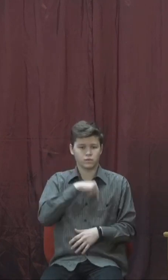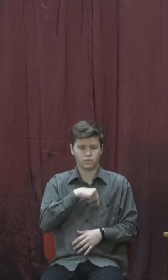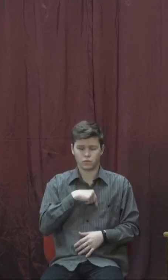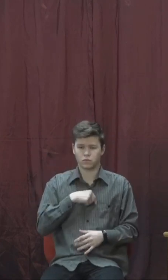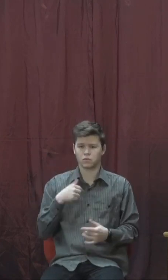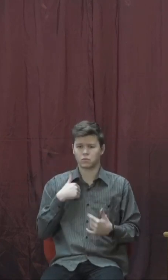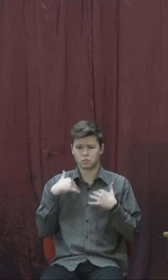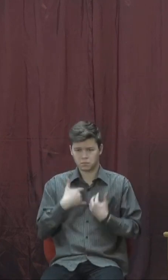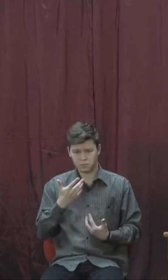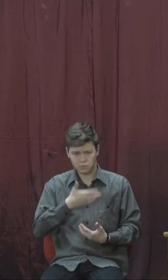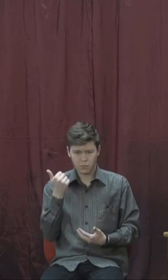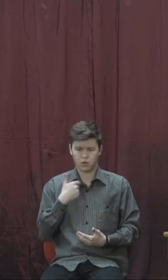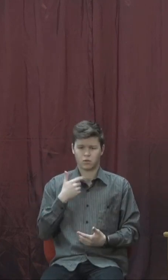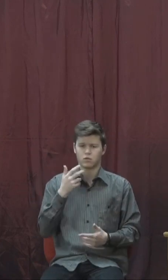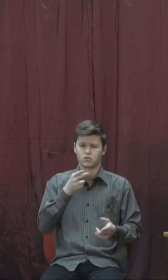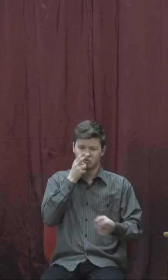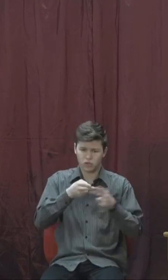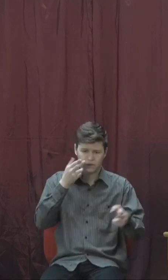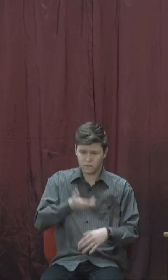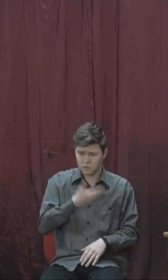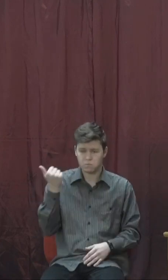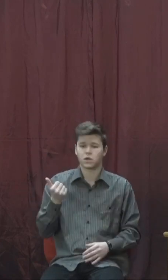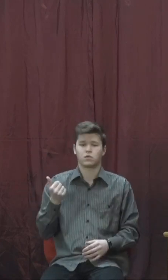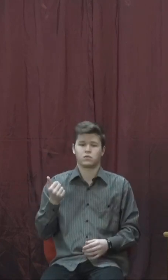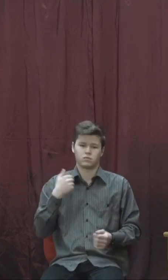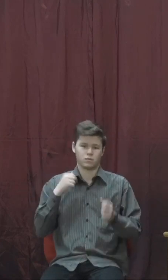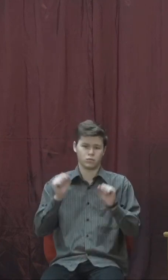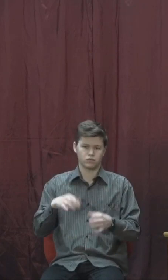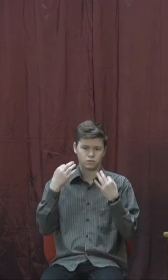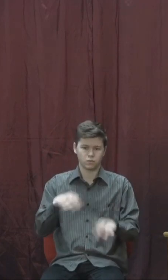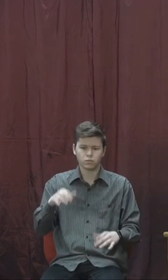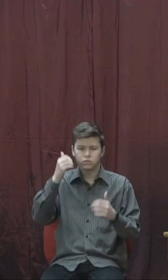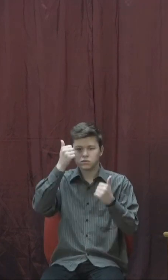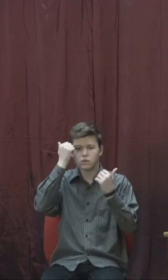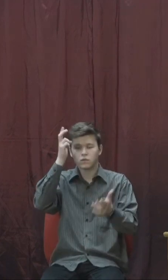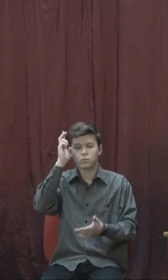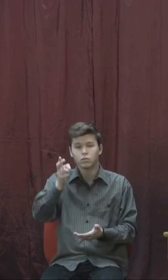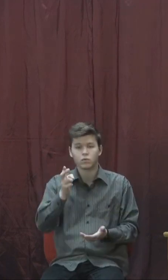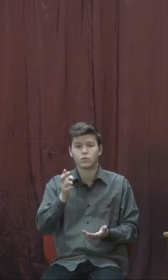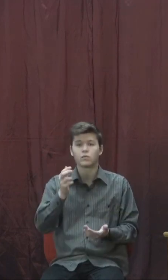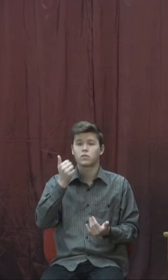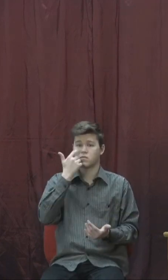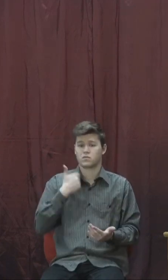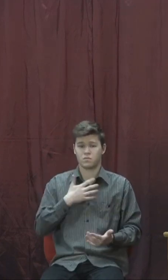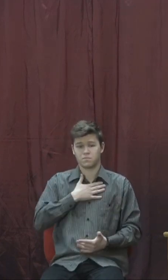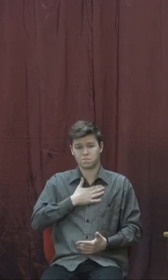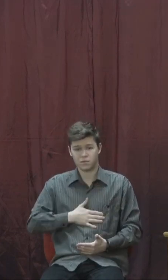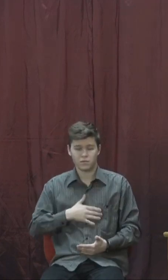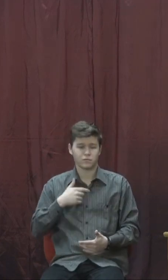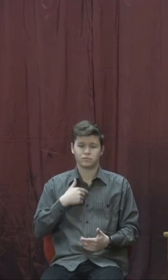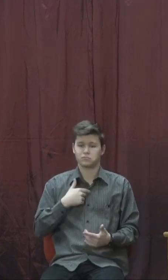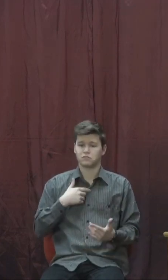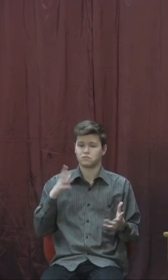коли я не нию, не робщу. Тоді дійсно легше славити. Легше славити тоді, коли я задоволений, те, що рука